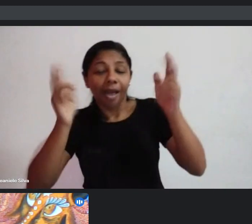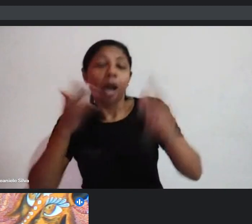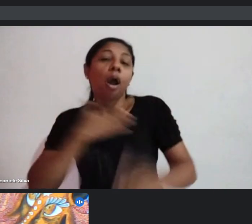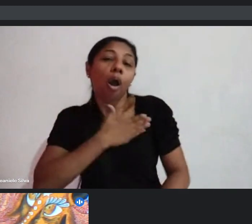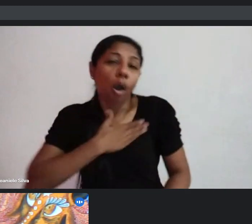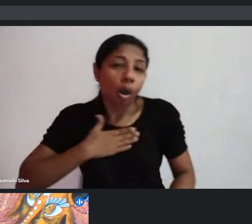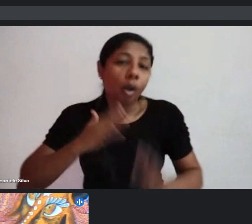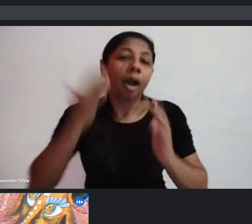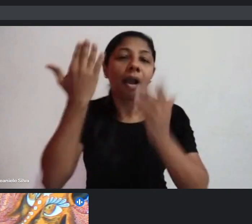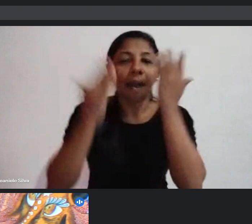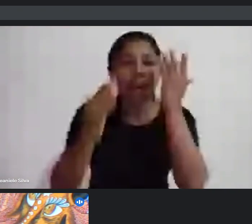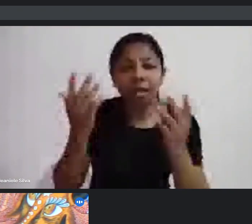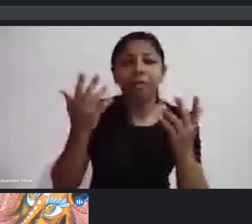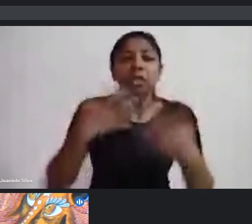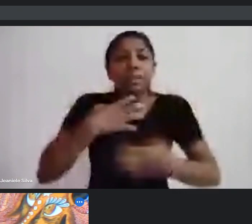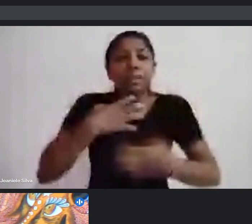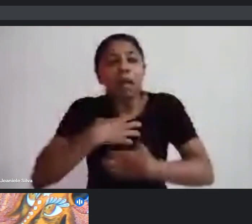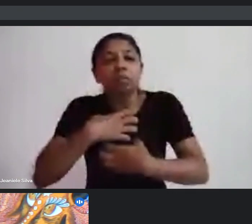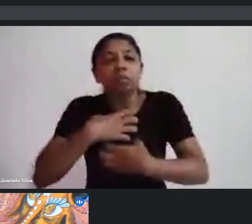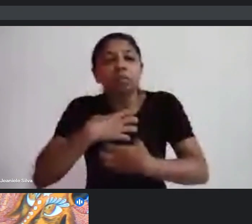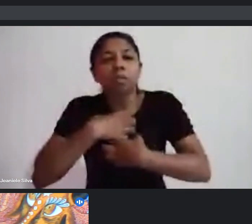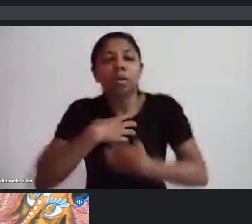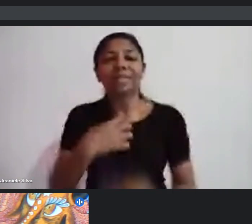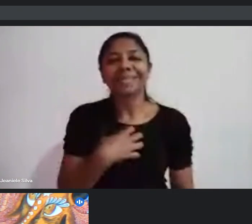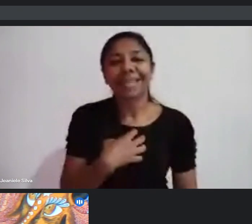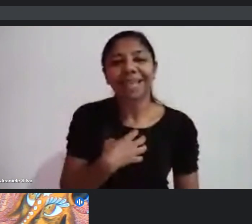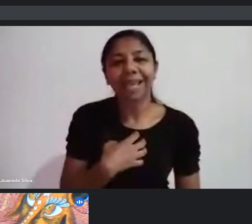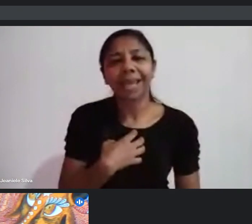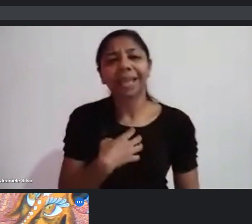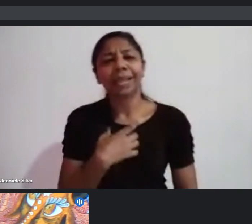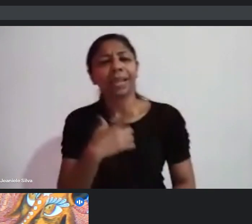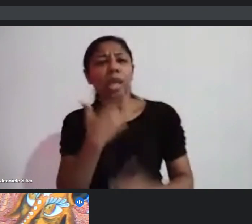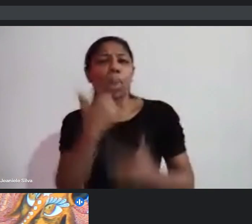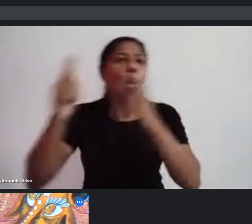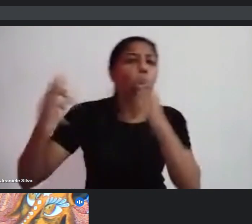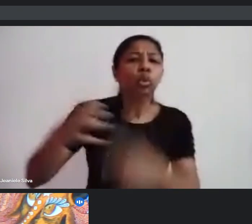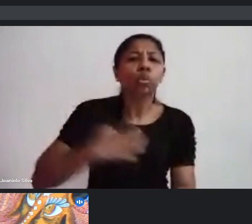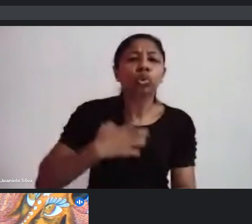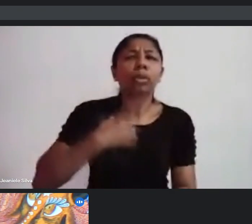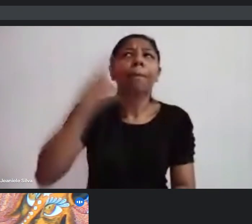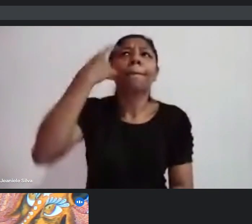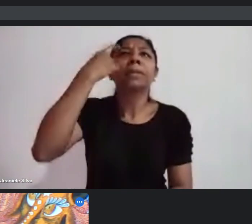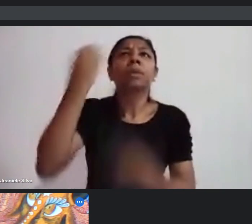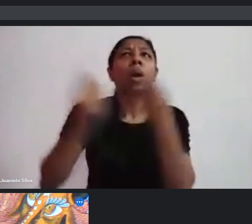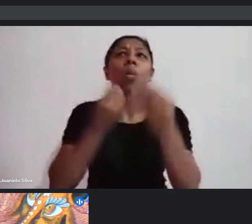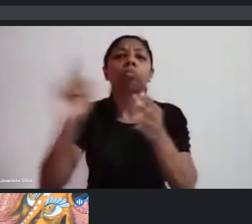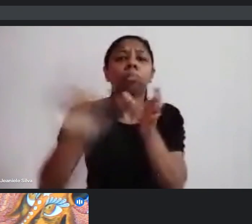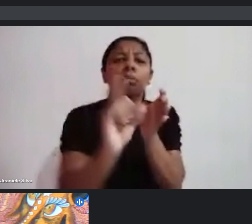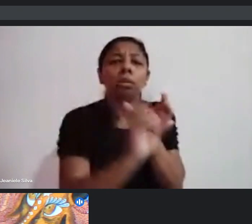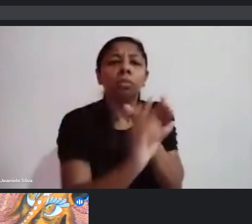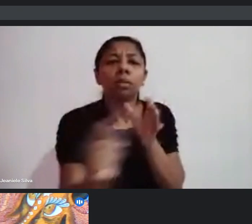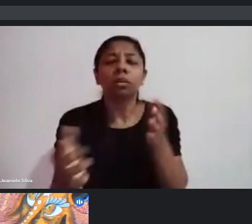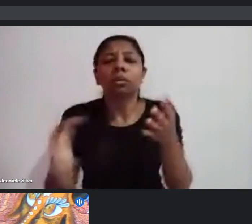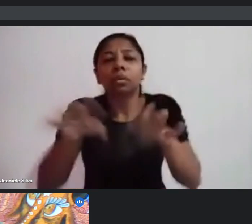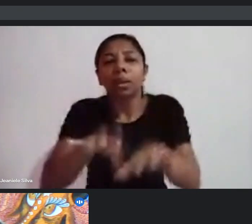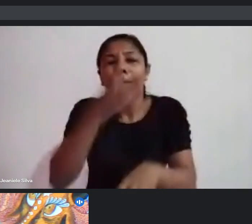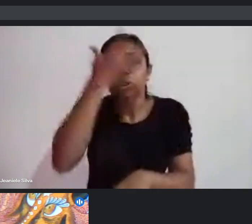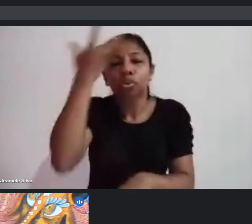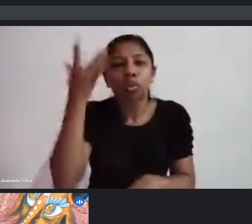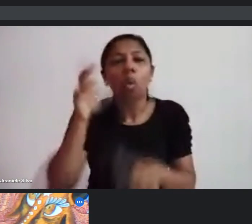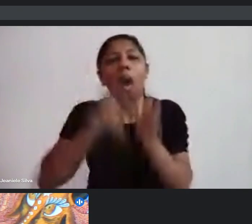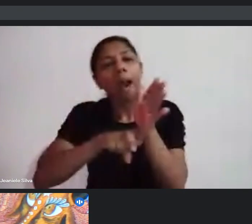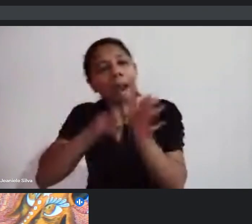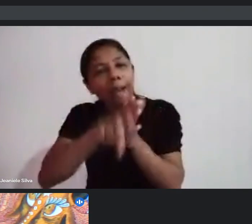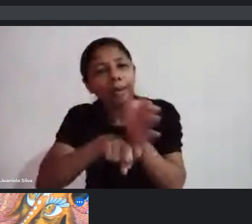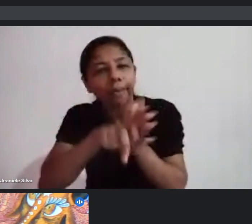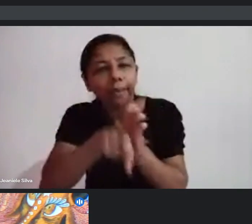vibração, sente os próprios tambores. E também pode existir outras formas de a gente pensar em como incluir as pessoas. Muitos cadeirantes lá dançando